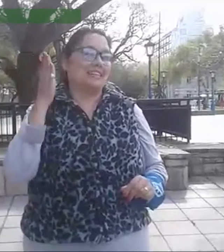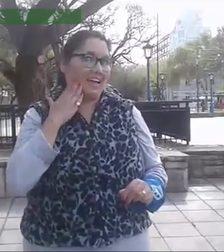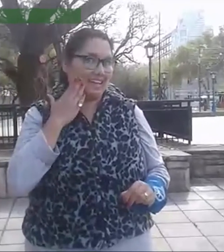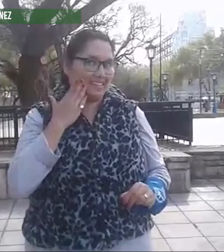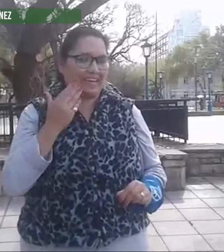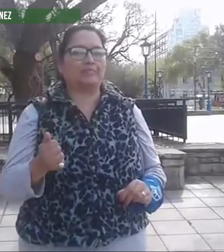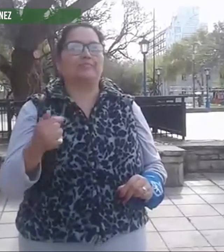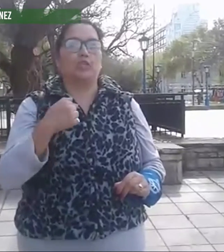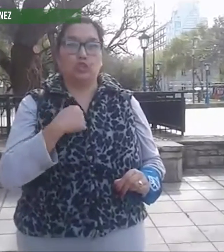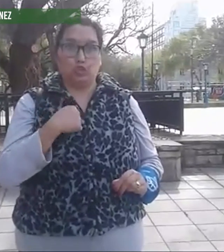Buenas tardes.